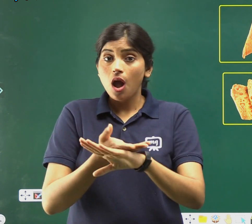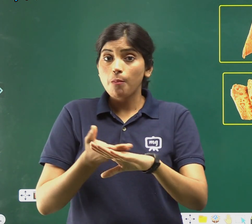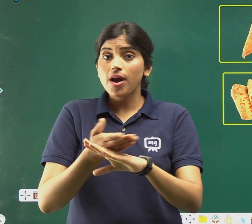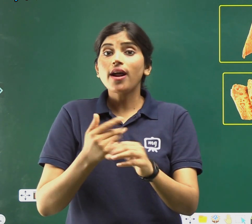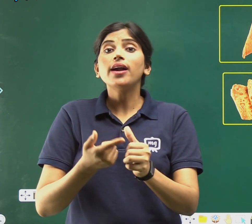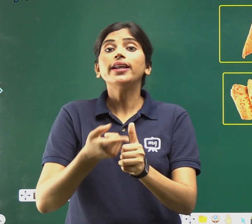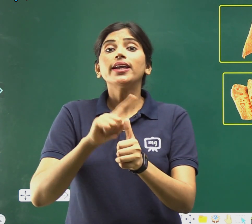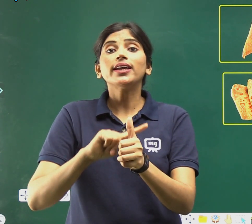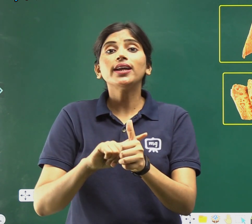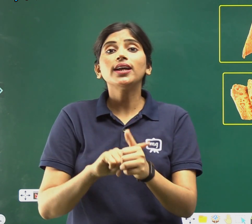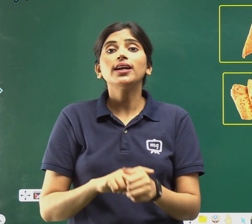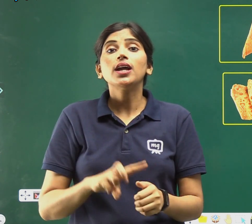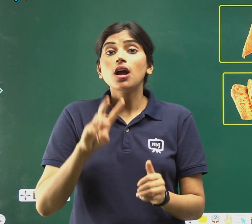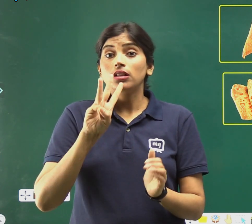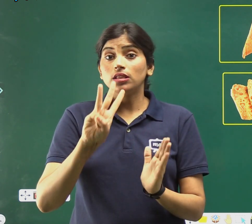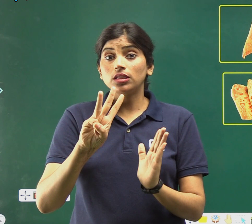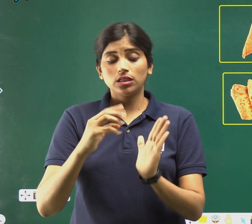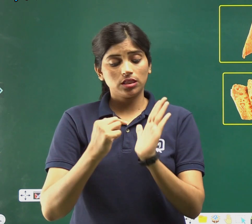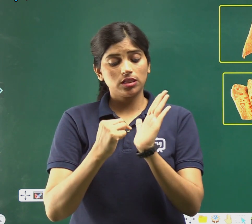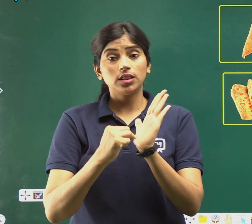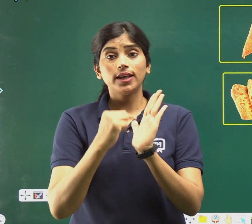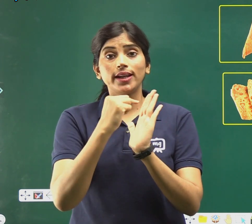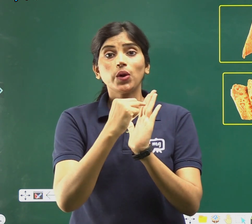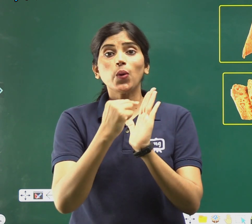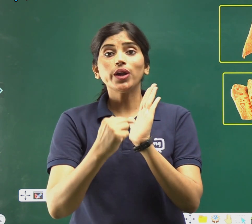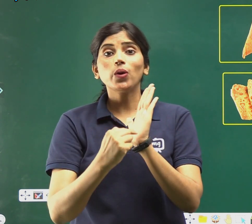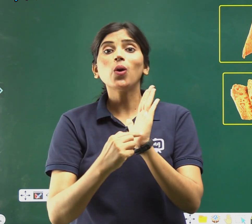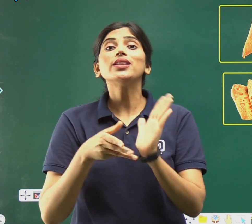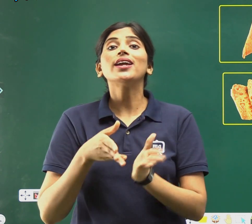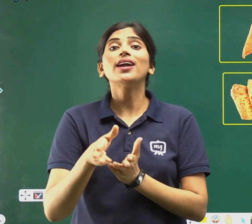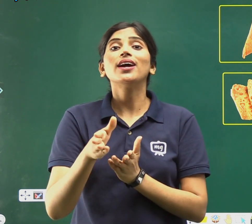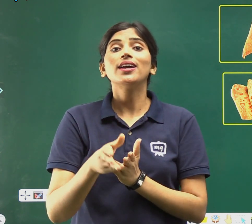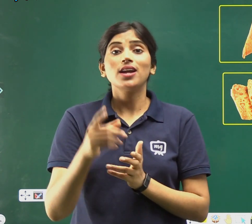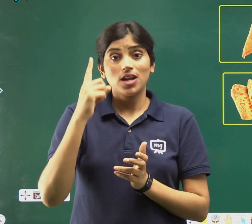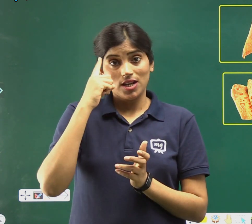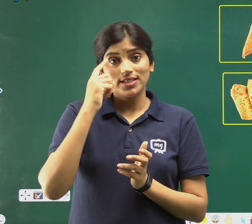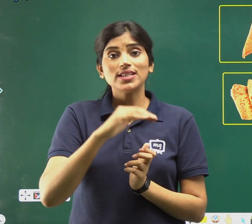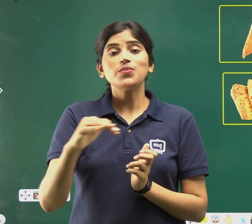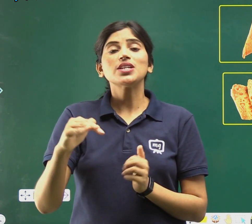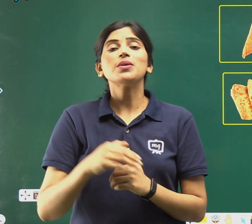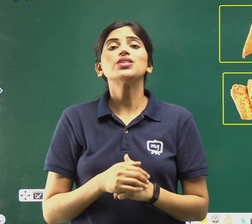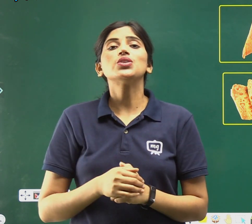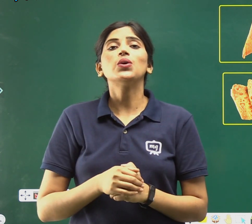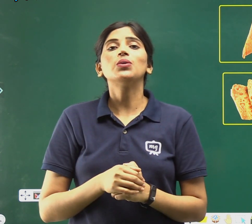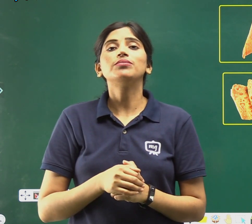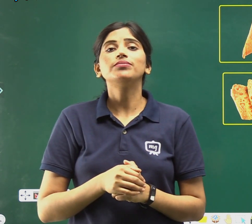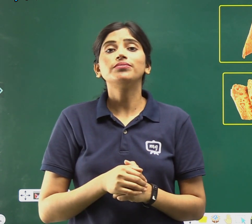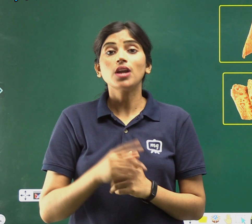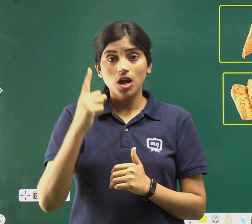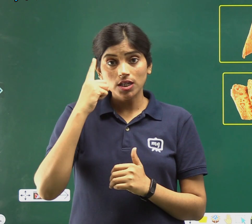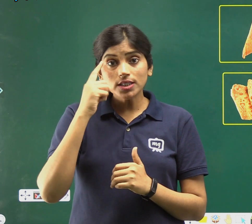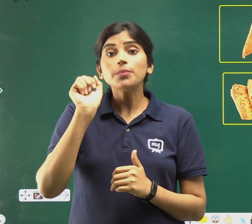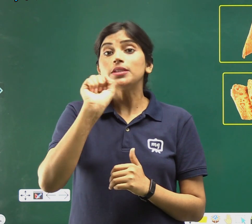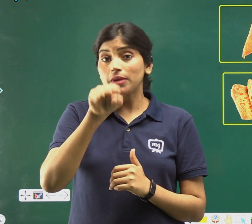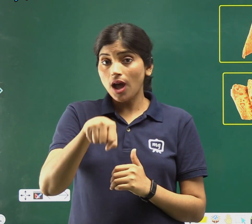के तीन कोने होते हैं, समझे बच्चों, समझ